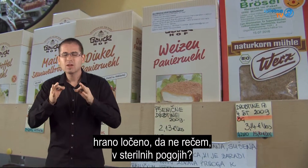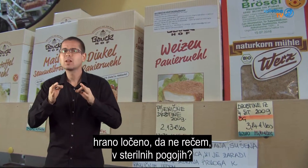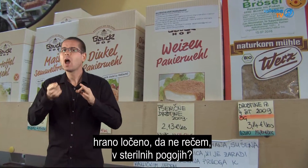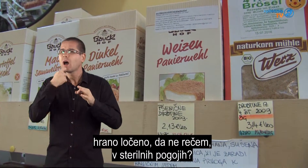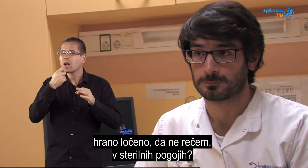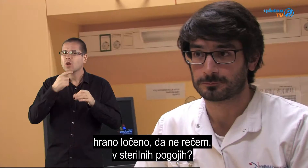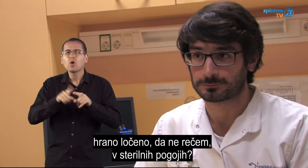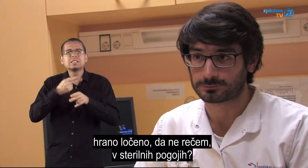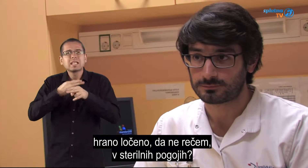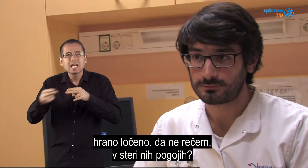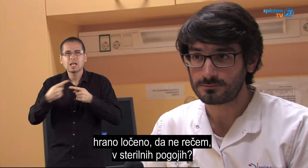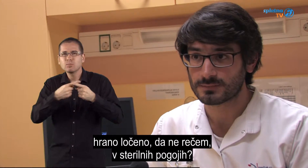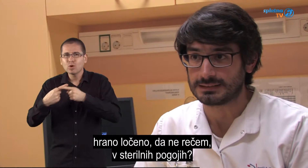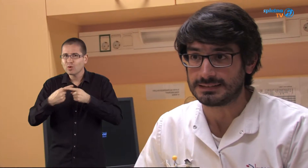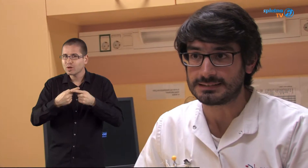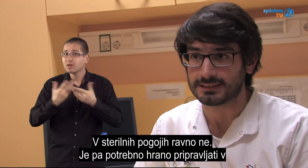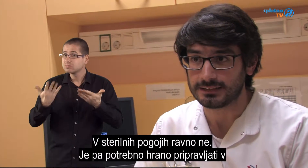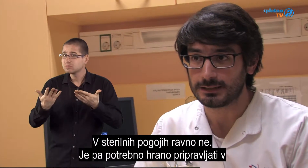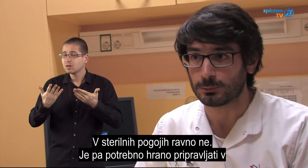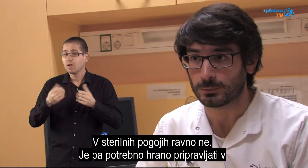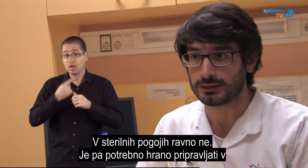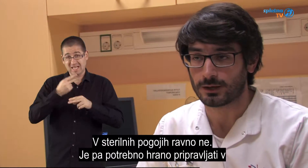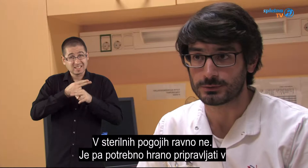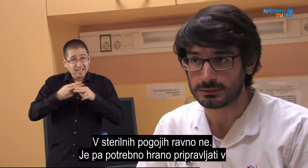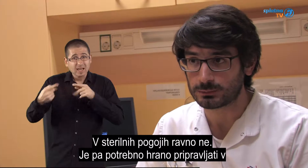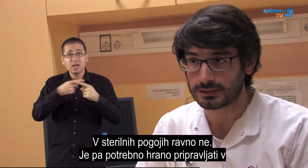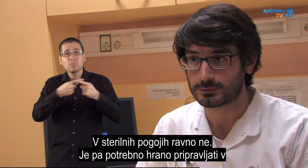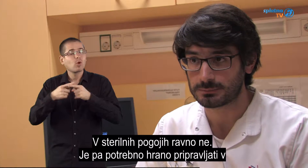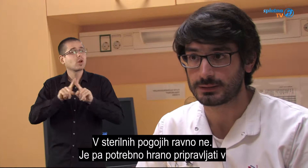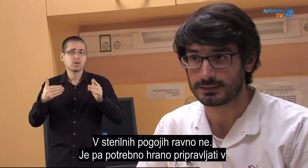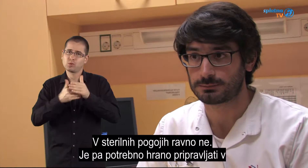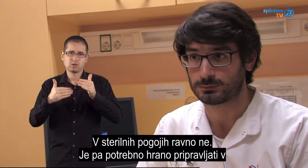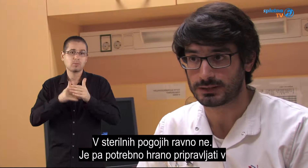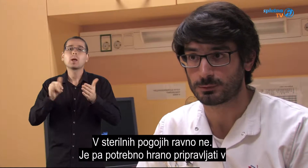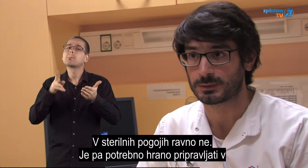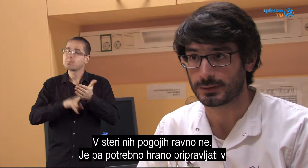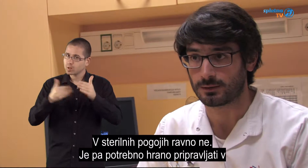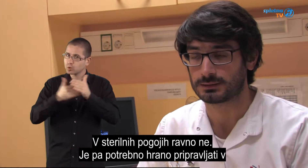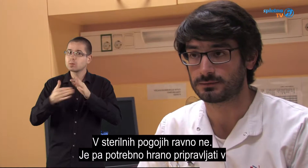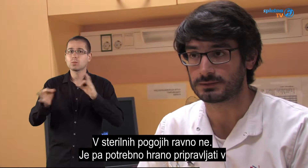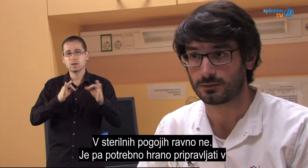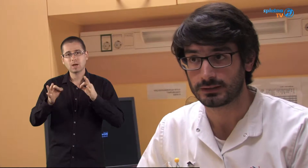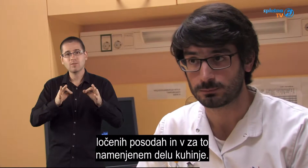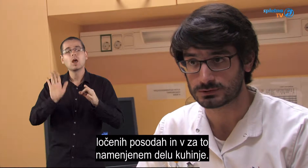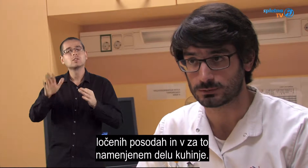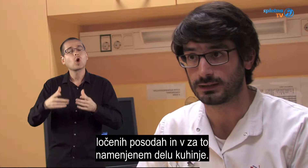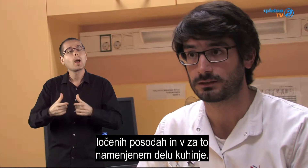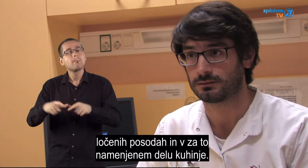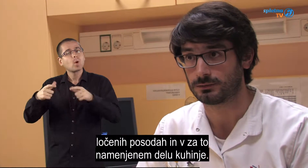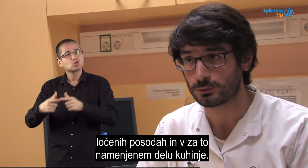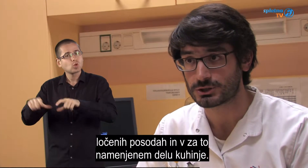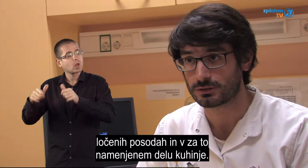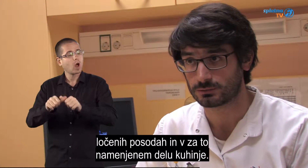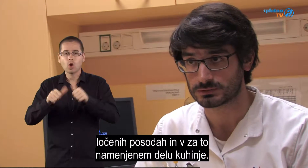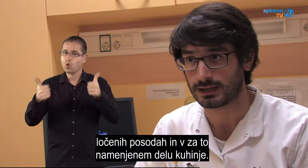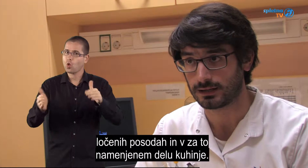pogojih? Tudi to se govori? Zdaj, sterilnih pogojih ravno ni potrebno je, pa res potrebno pripravljati v svojih posodah,